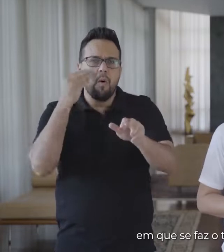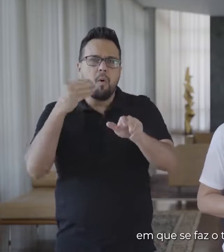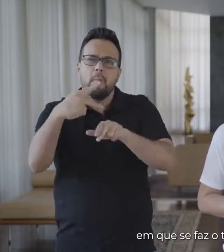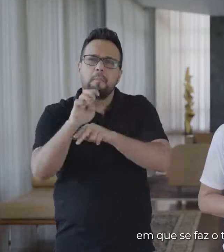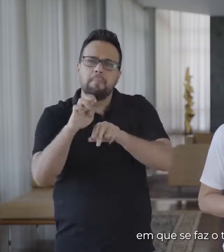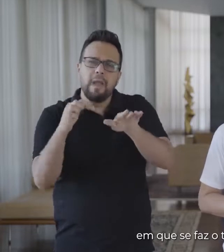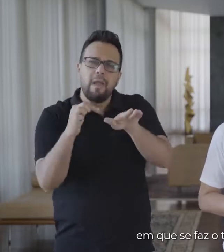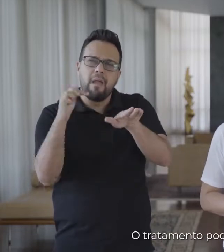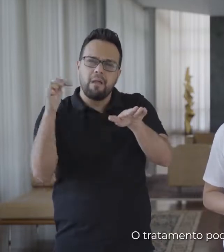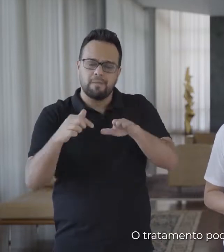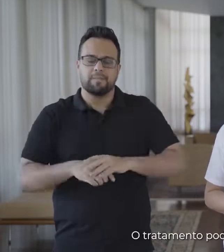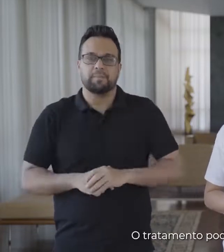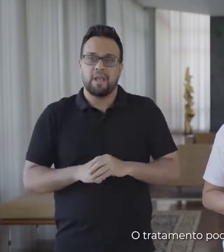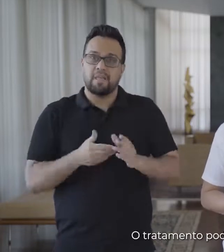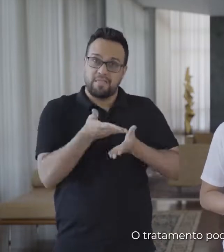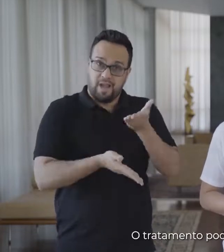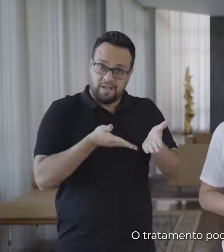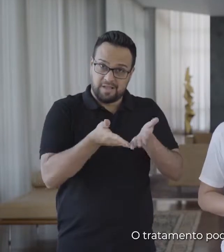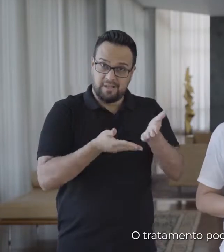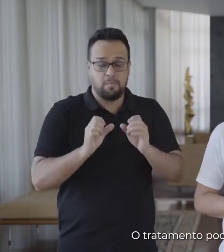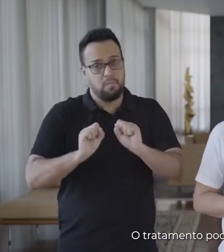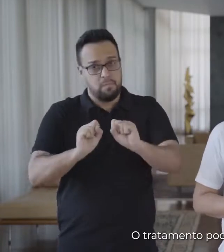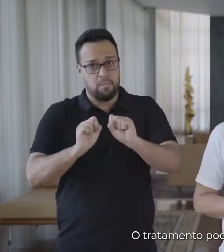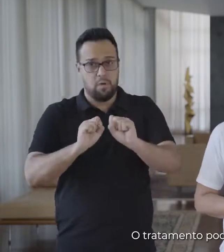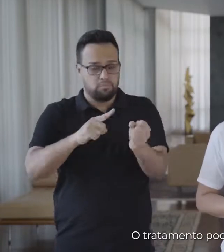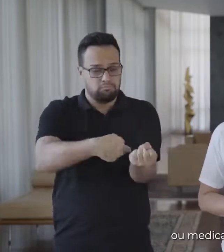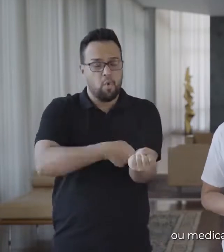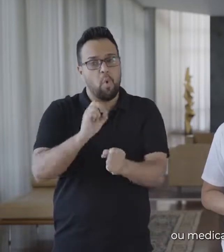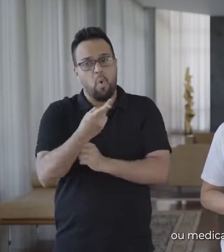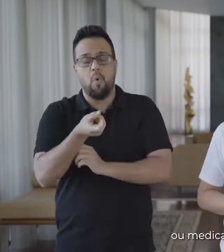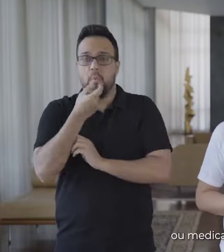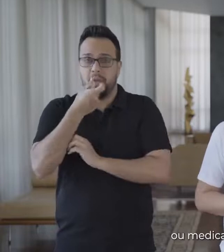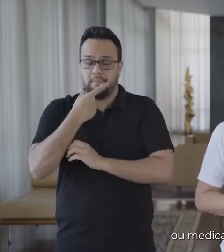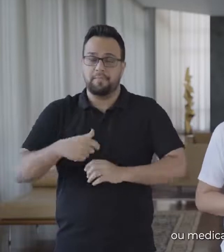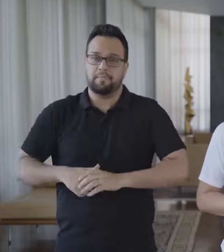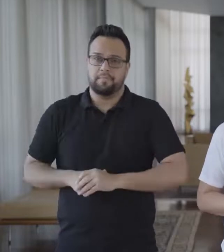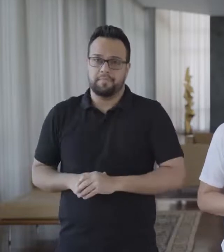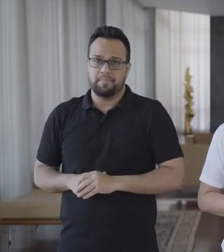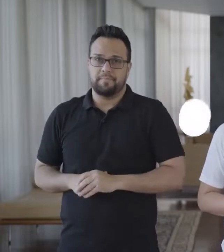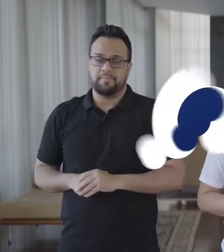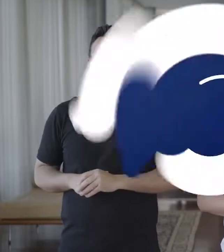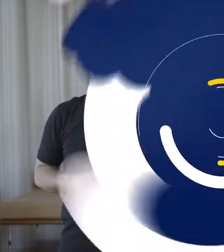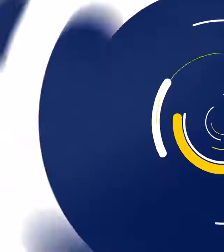do pezinho. O tratamento pode ser intravenoso ou medicamentoso.